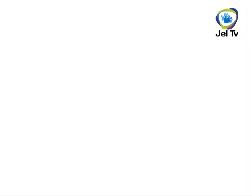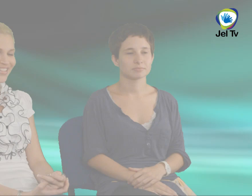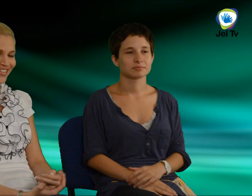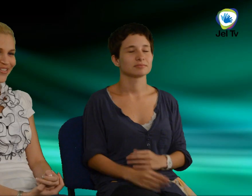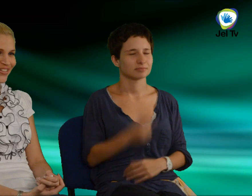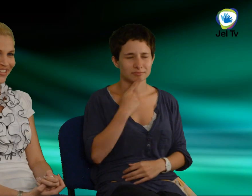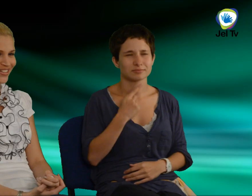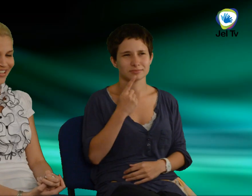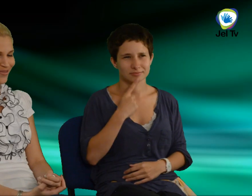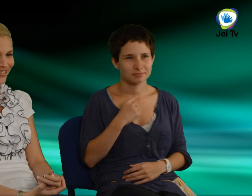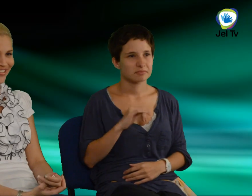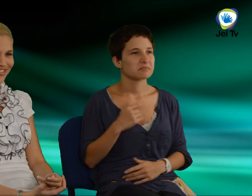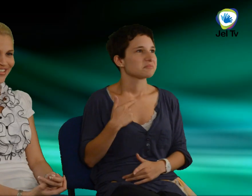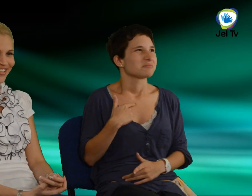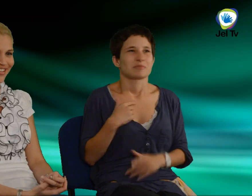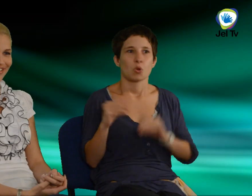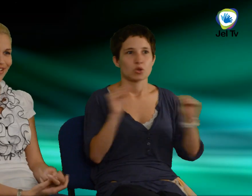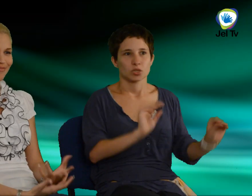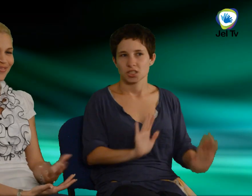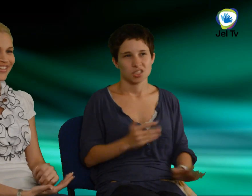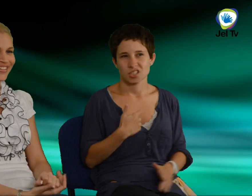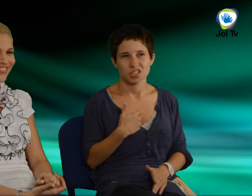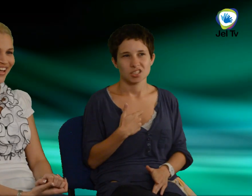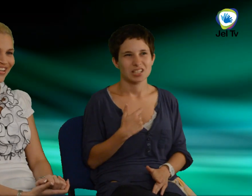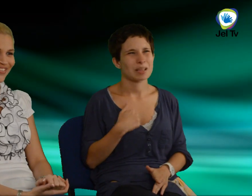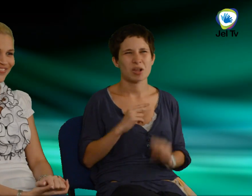Tetszik a Amerika, nem költöznénk ki, nem az én világon.